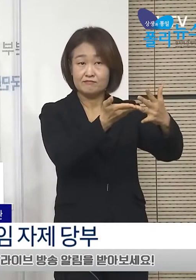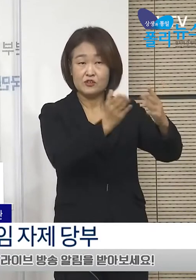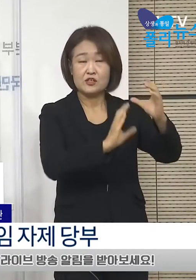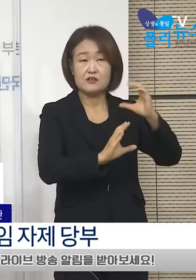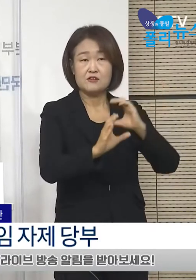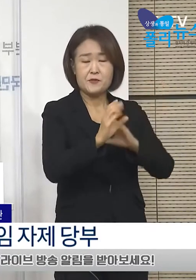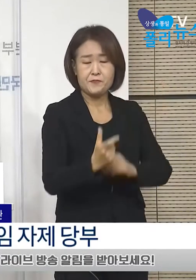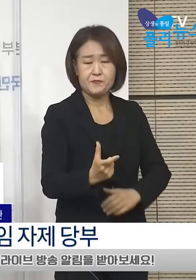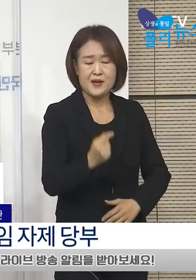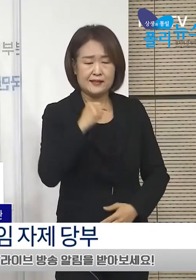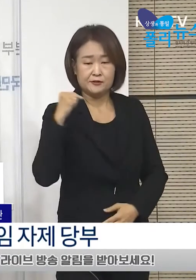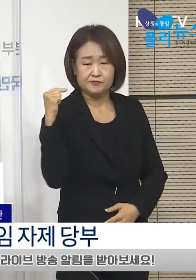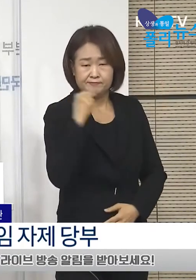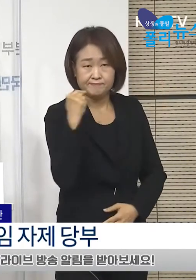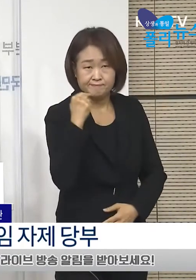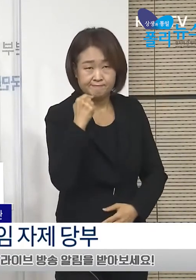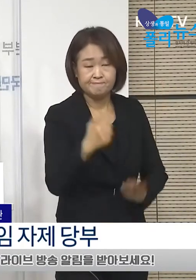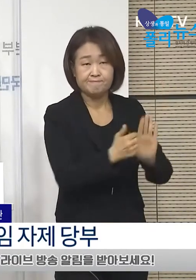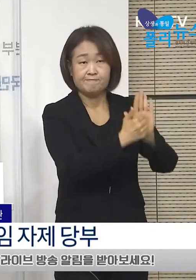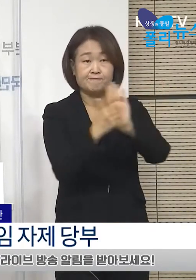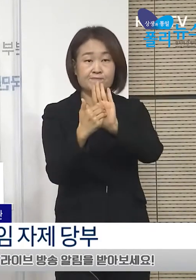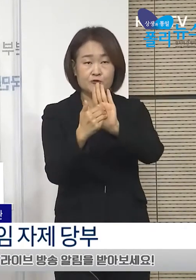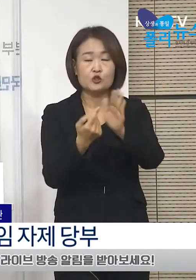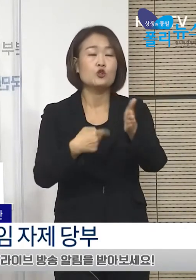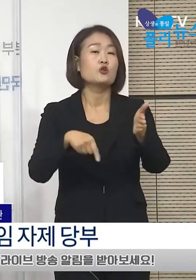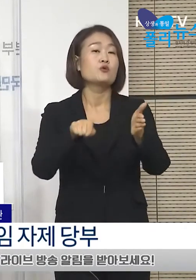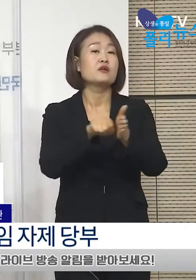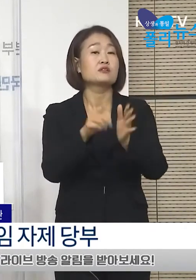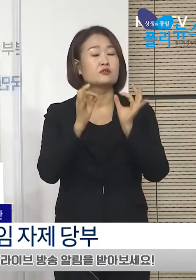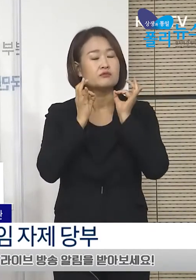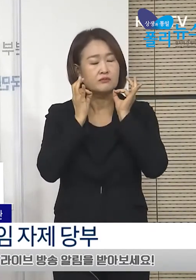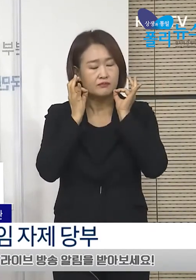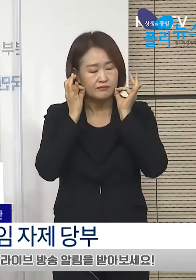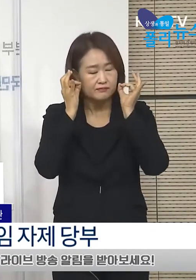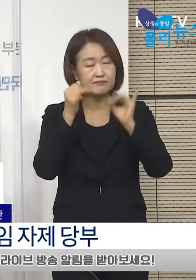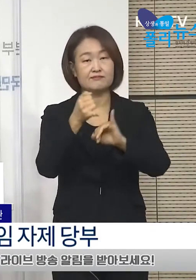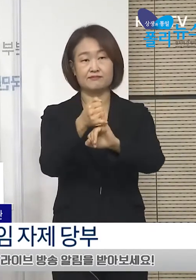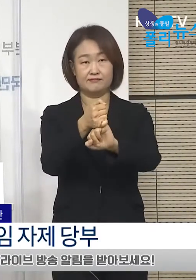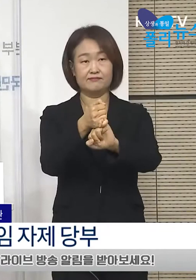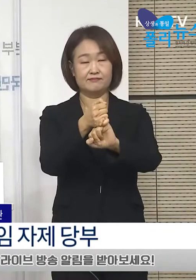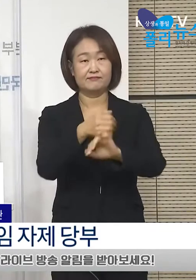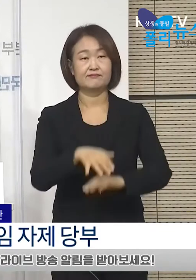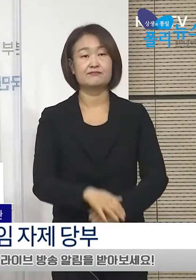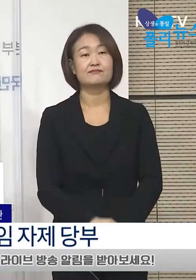억제력이 나타날 수 있도록 방역 점검에 만전을 기하도록 하겠습니다.